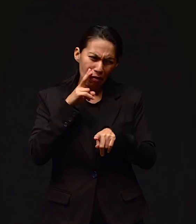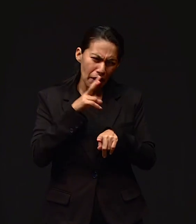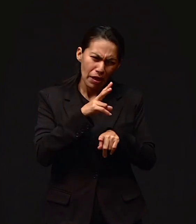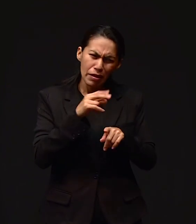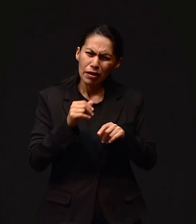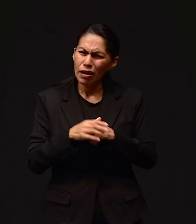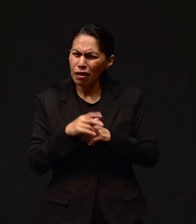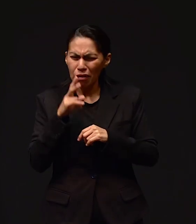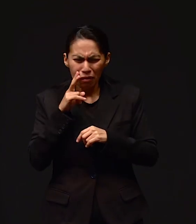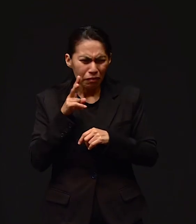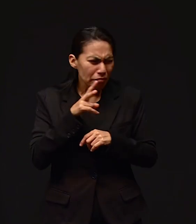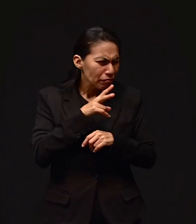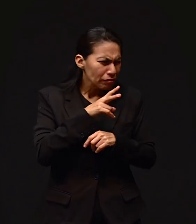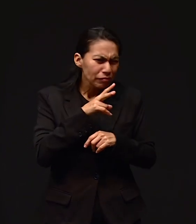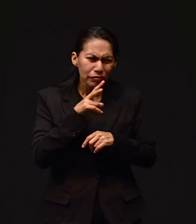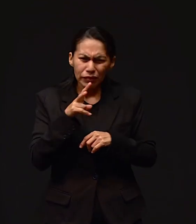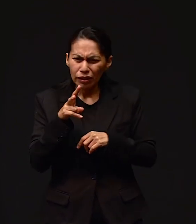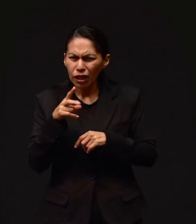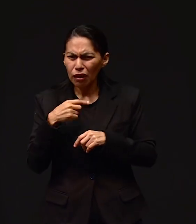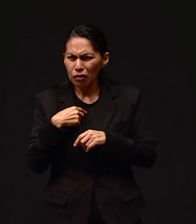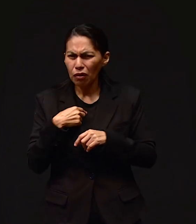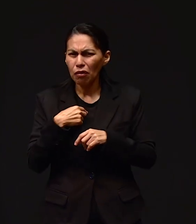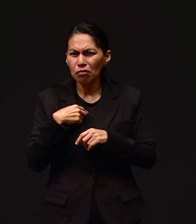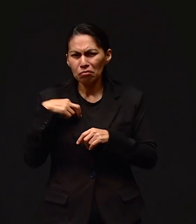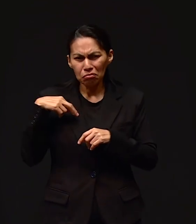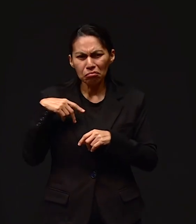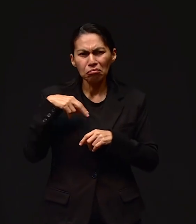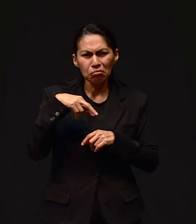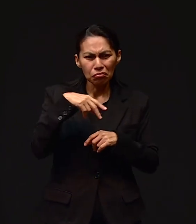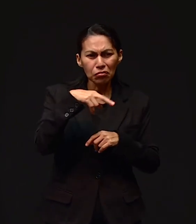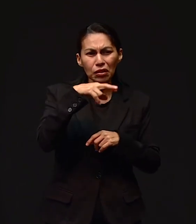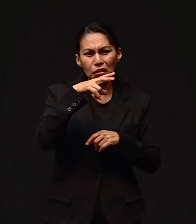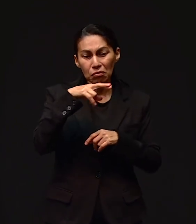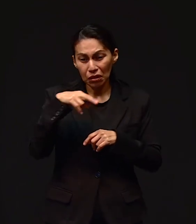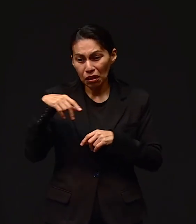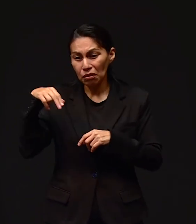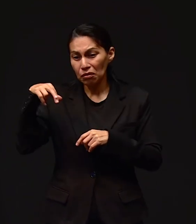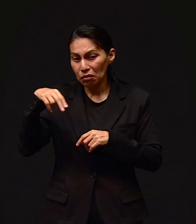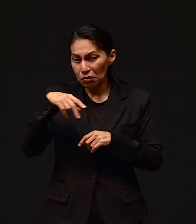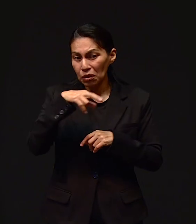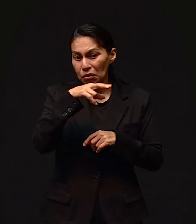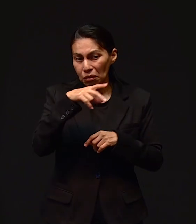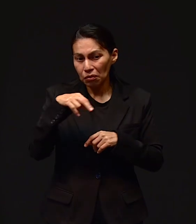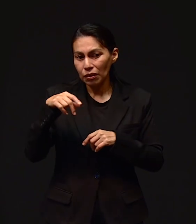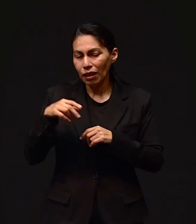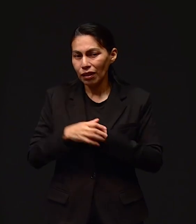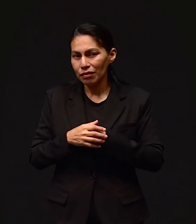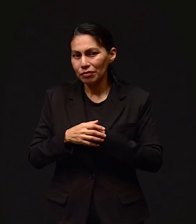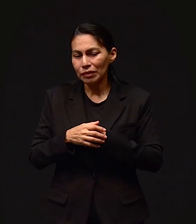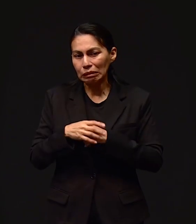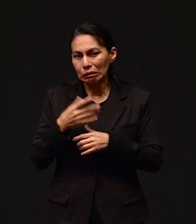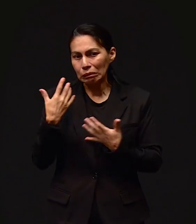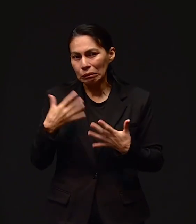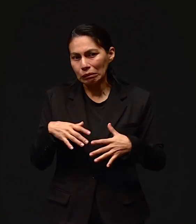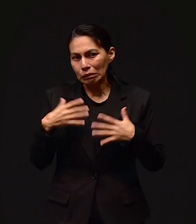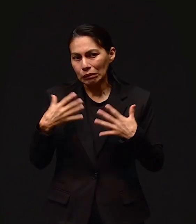que yo siempre andaba haciendo mis diligencias y todo, pues caminando, porque no había de otra, ¿no? Y, ay, cómo me da mucha